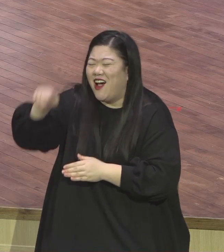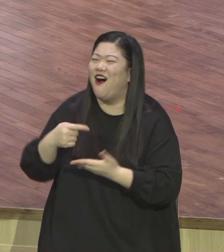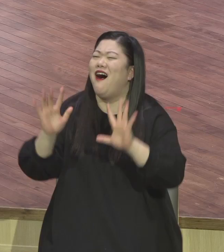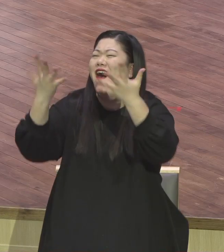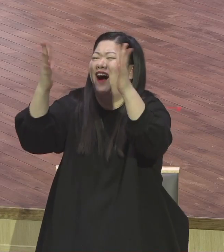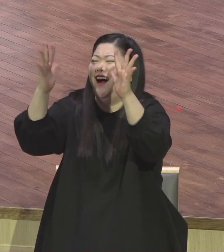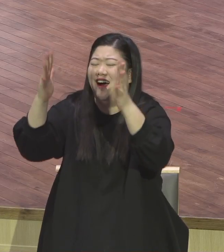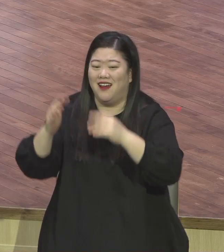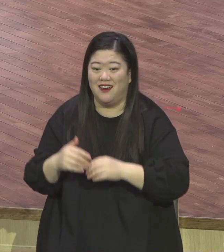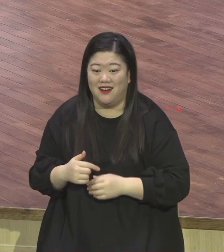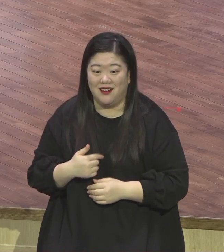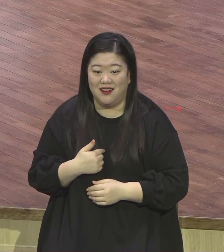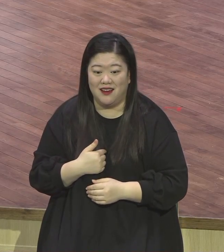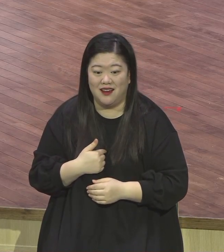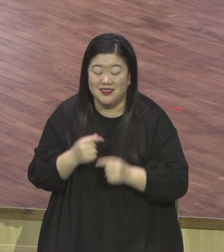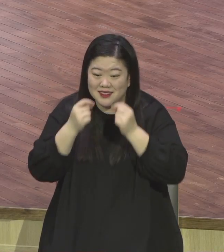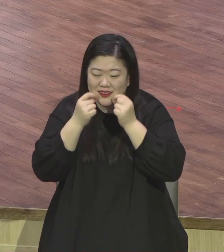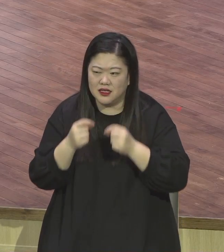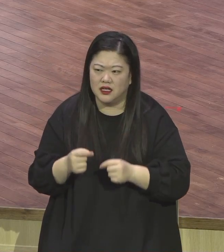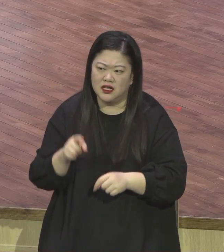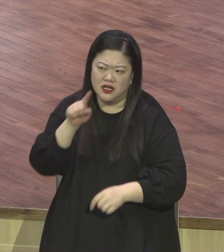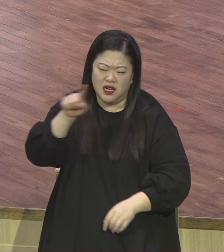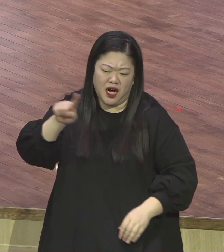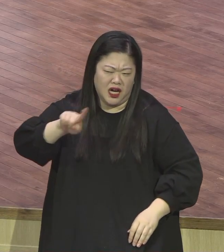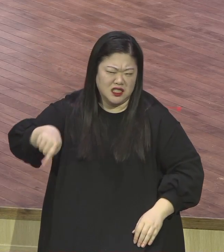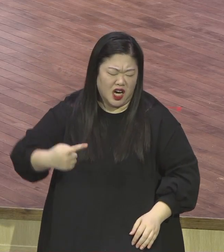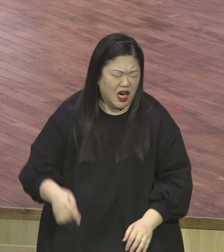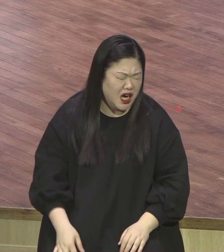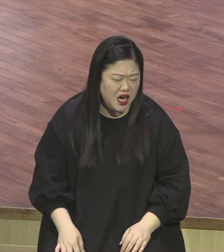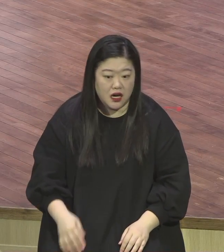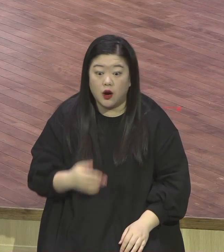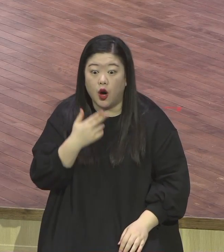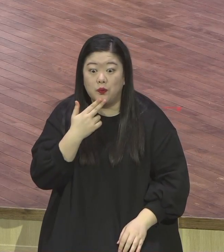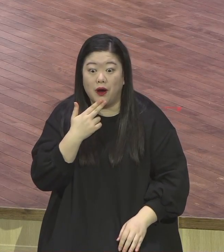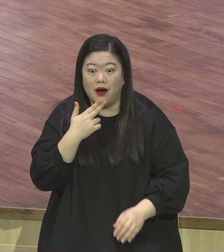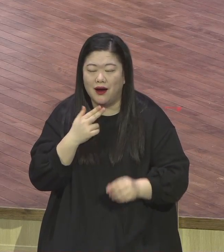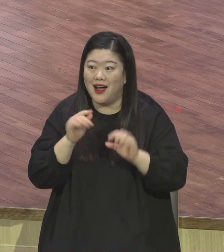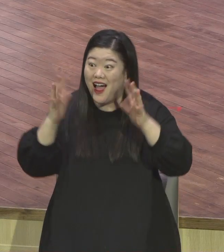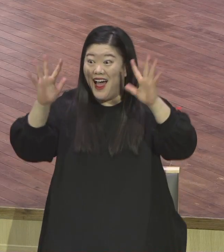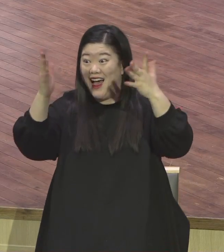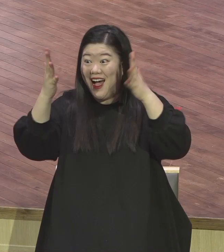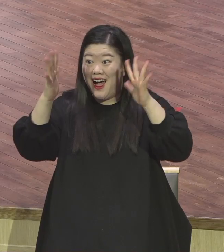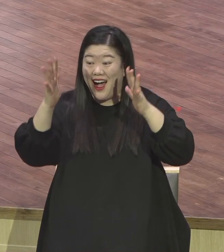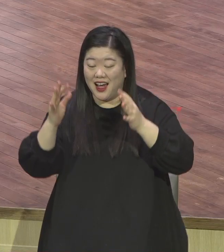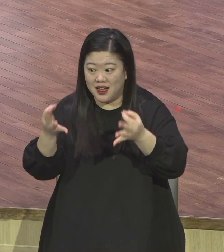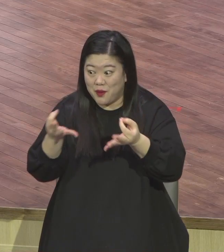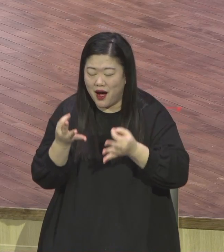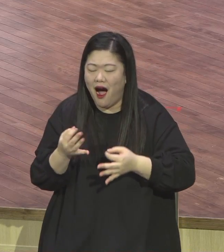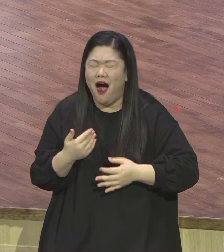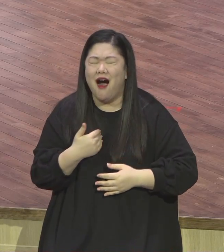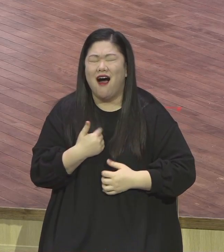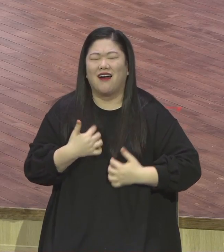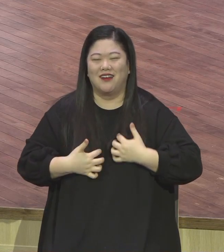너무 감사해요. 무서워서 도망가면 내가 얼마나 기분 나쁘겠어요. 쫄지 내 바르셈인 대푸는데